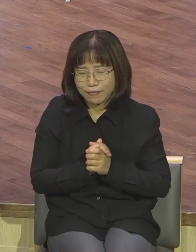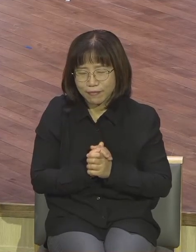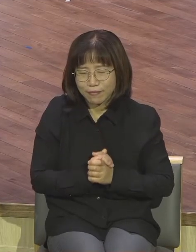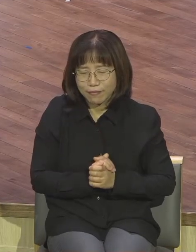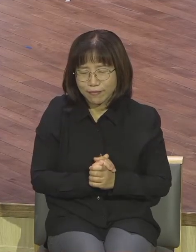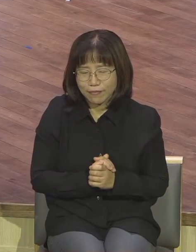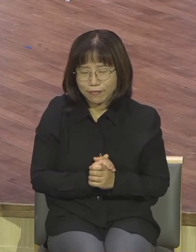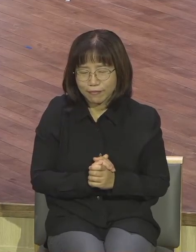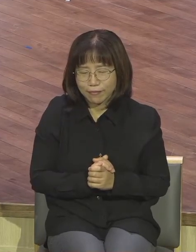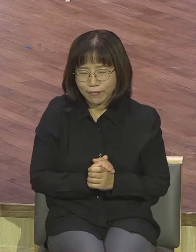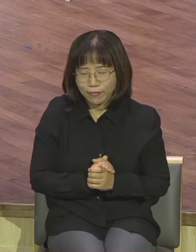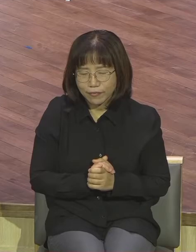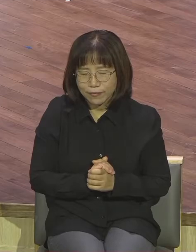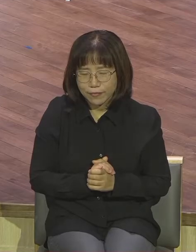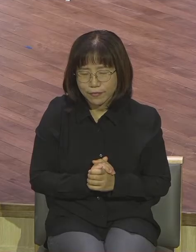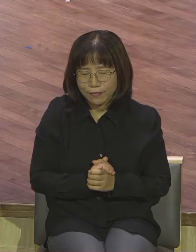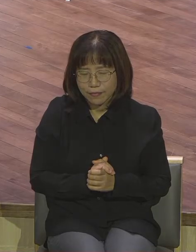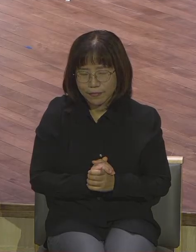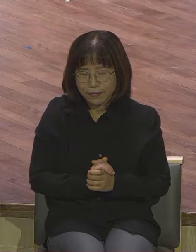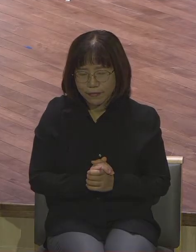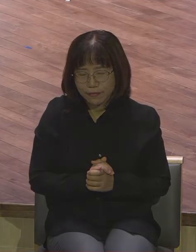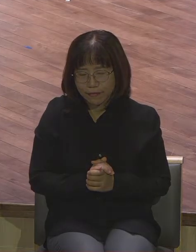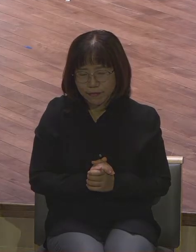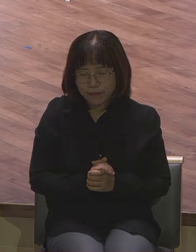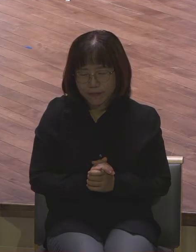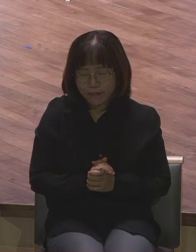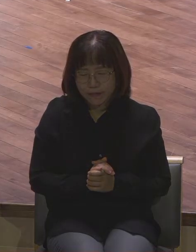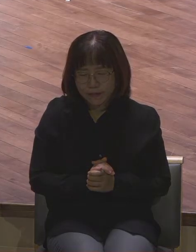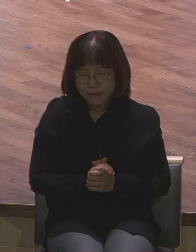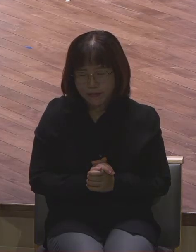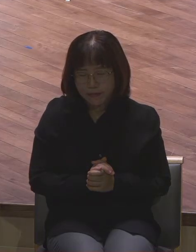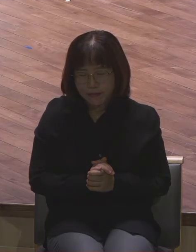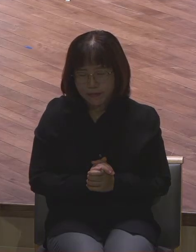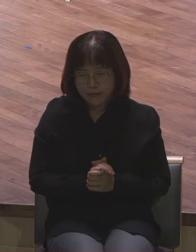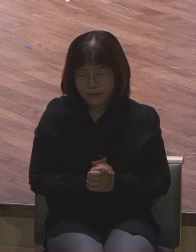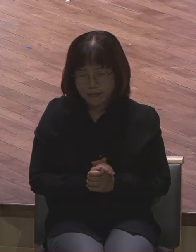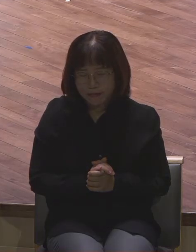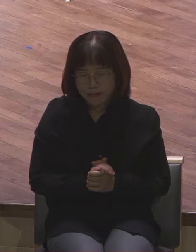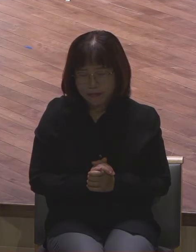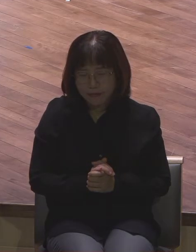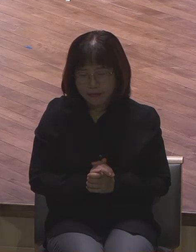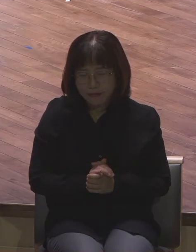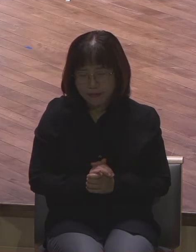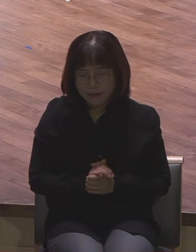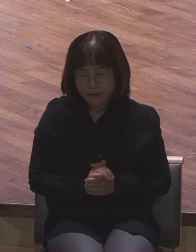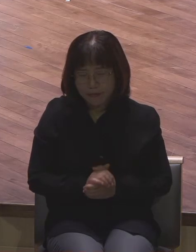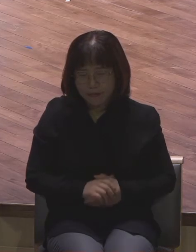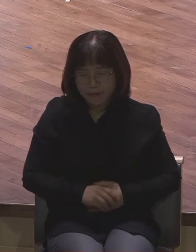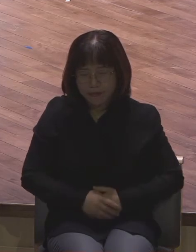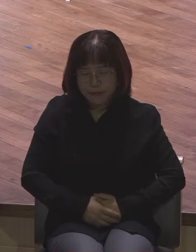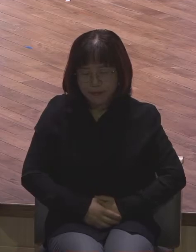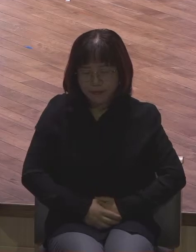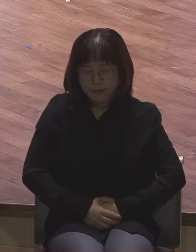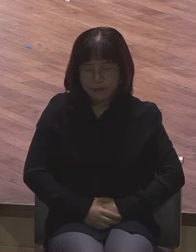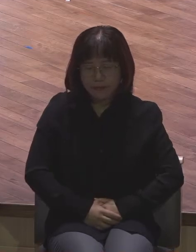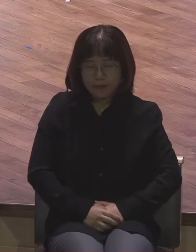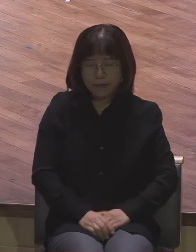친구들 하나님의 선택 기준 하나님 앞에 쓰임 받은 사람들이 어떤 사람이냐를 바론 깨닫고